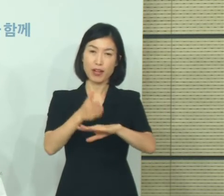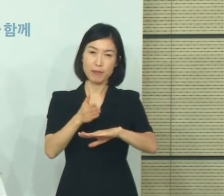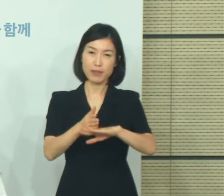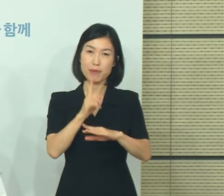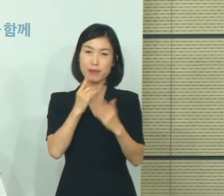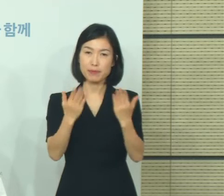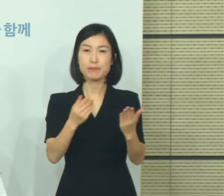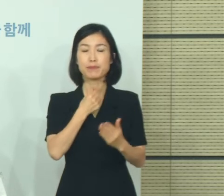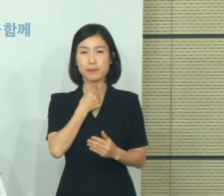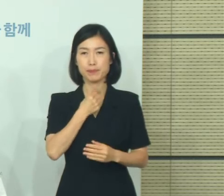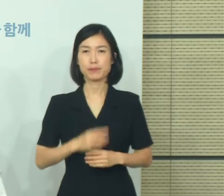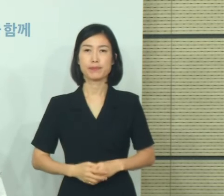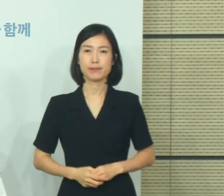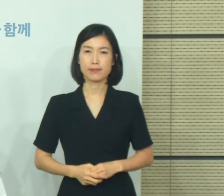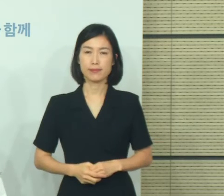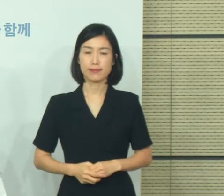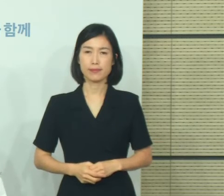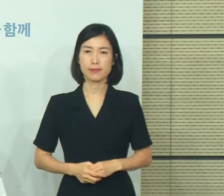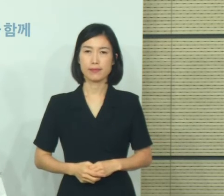말씀을 드립니다.